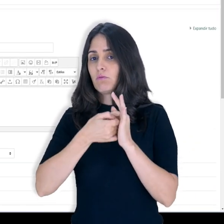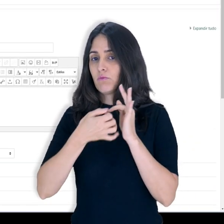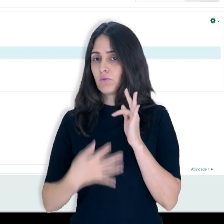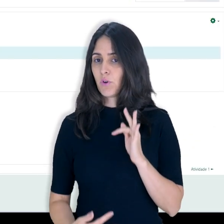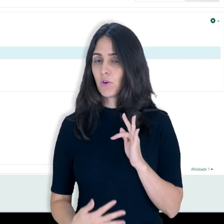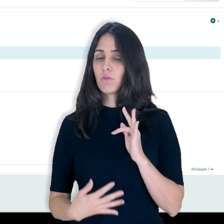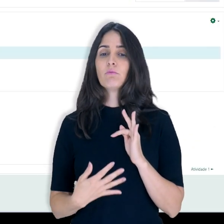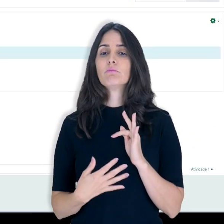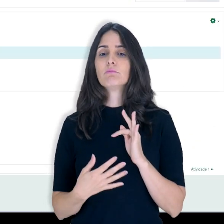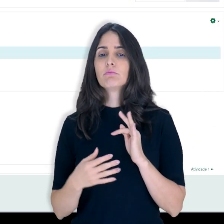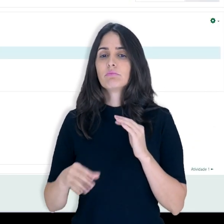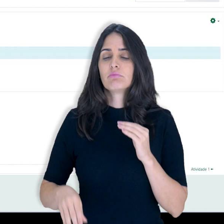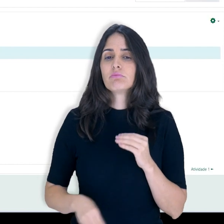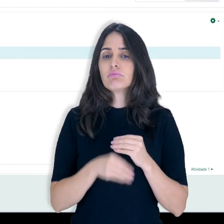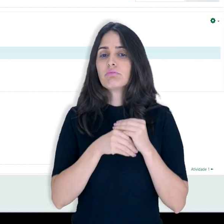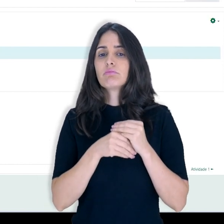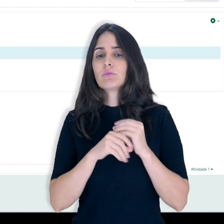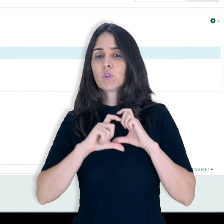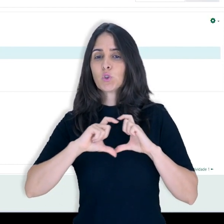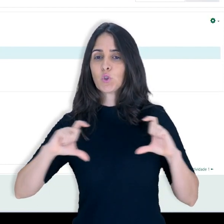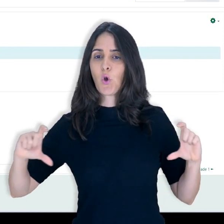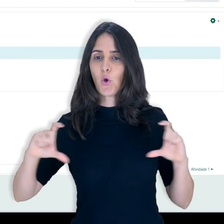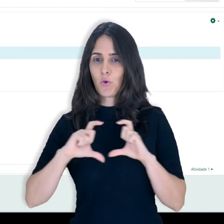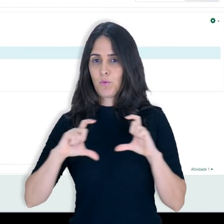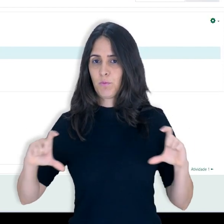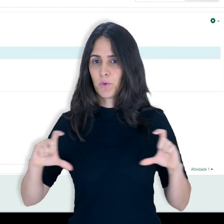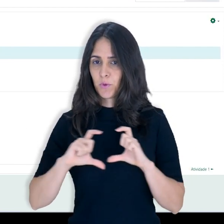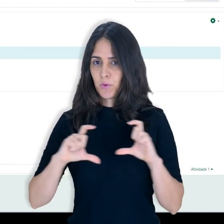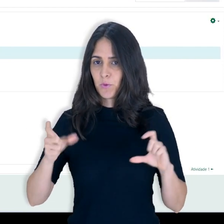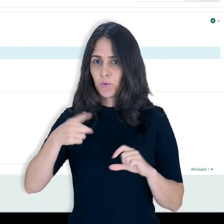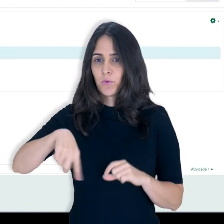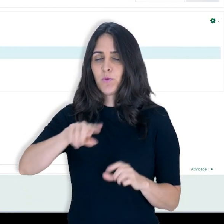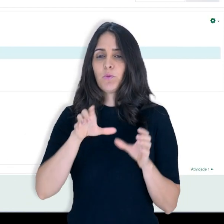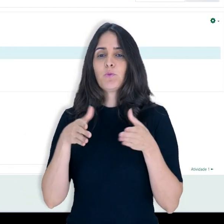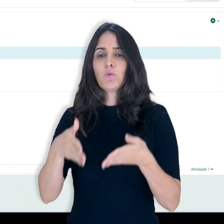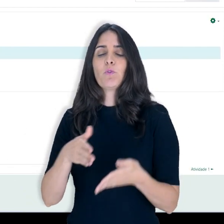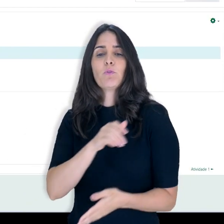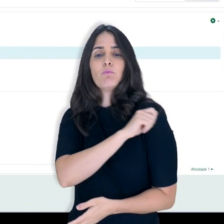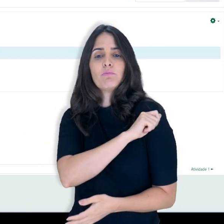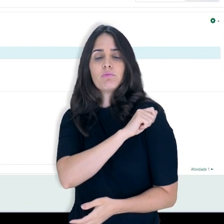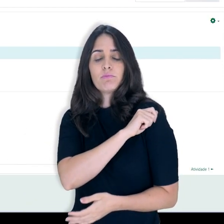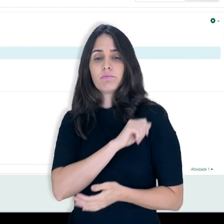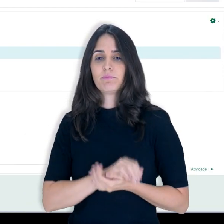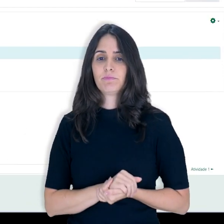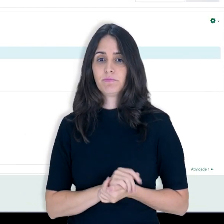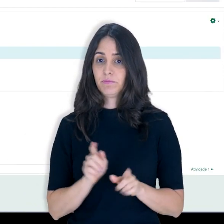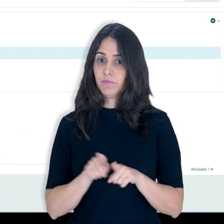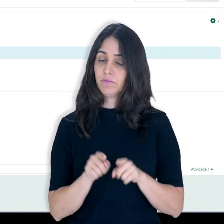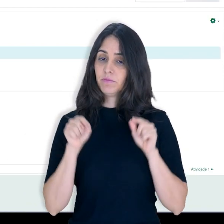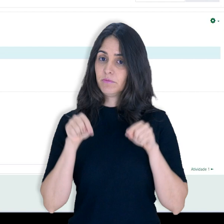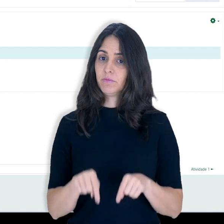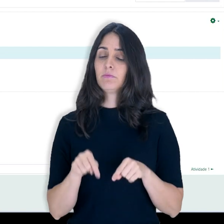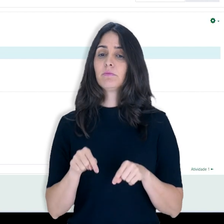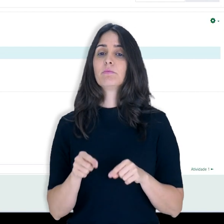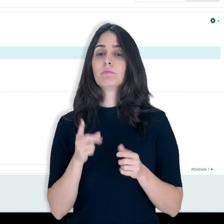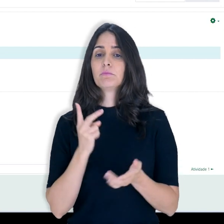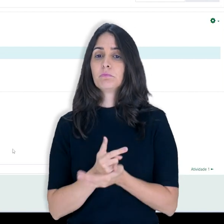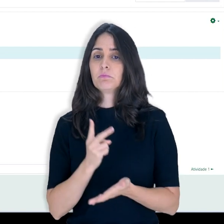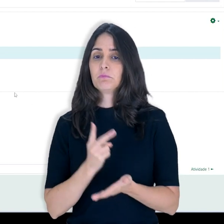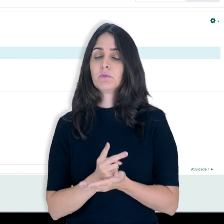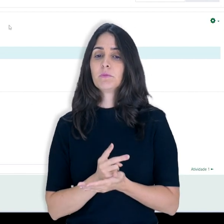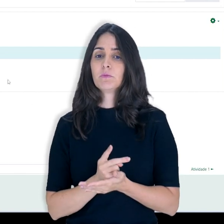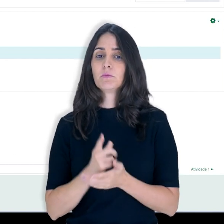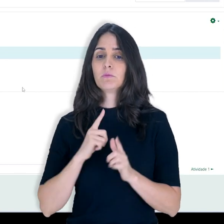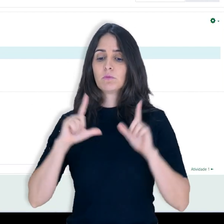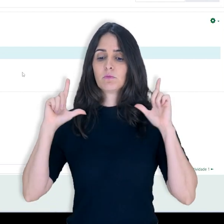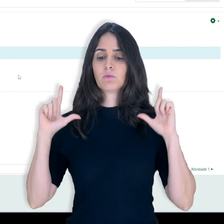eu vou voltar neste fórum, vou acrescentar o meu tópico já para os estudantes. Ou, da mesma forma,